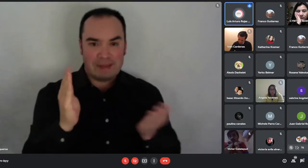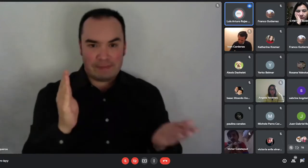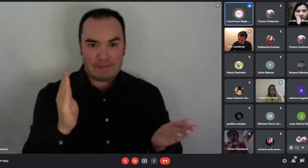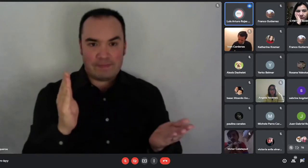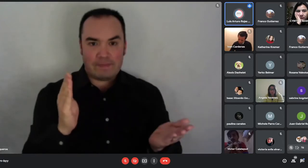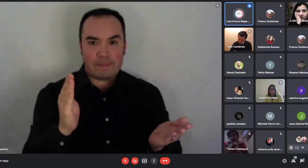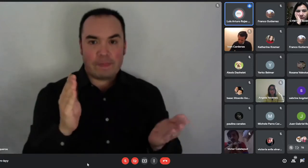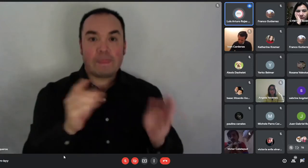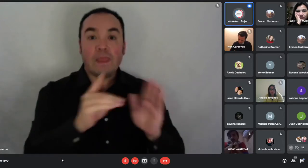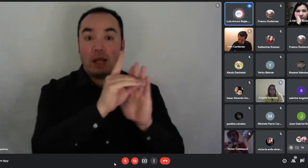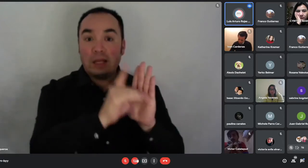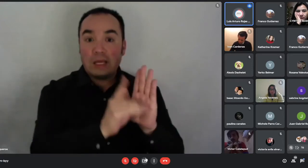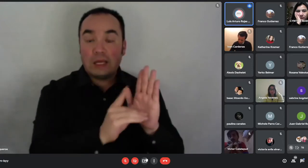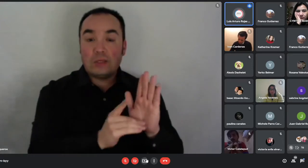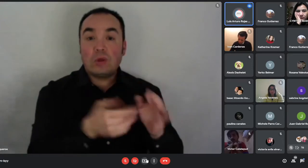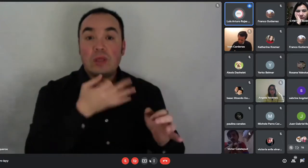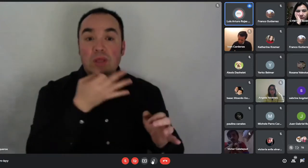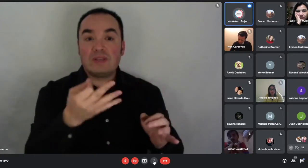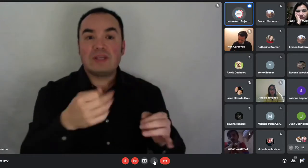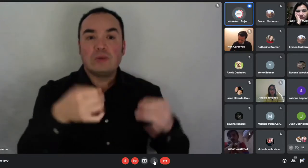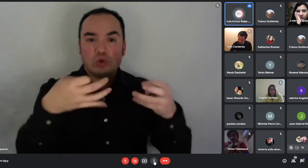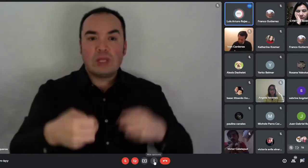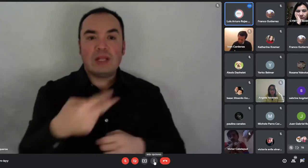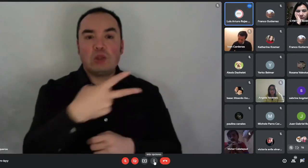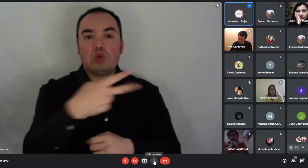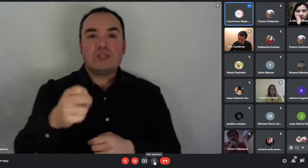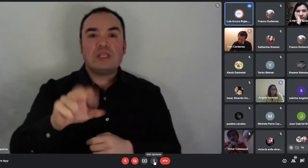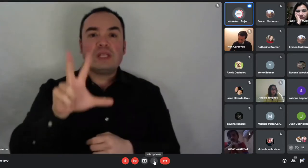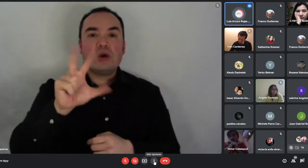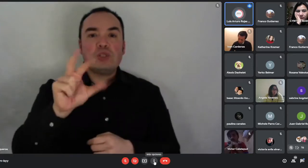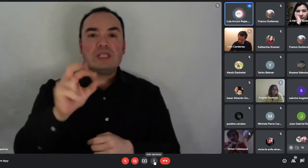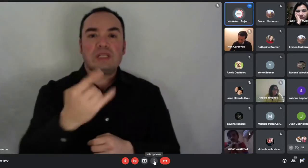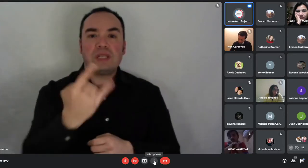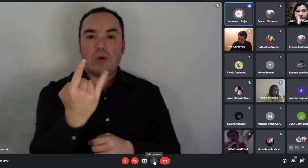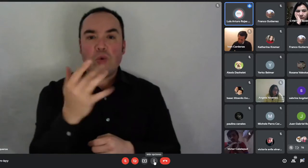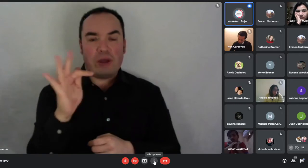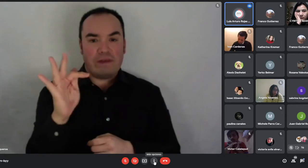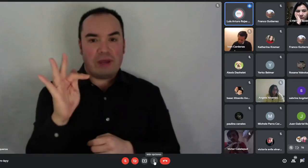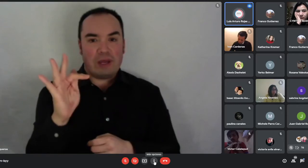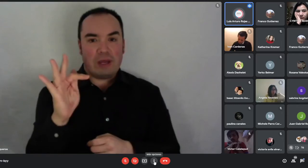fomento. Sin embargo, hay una resolución del año 2015, si es que no me equivoco,